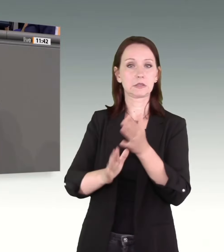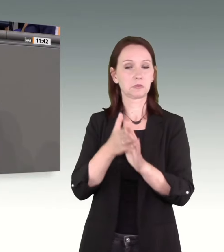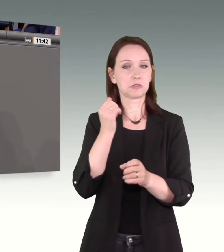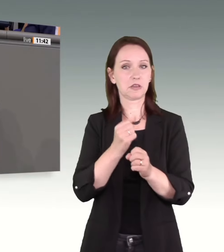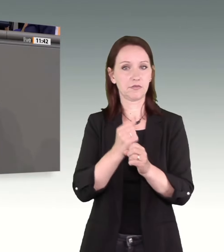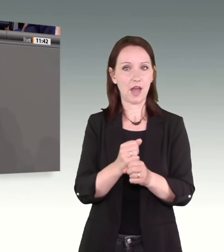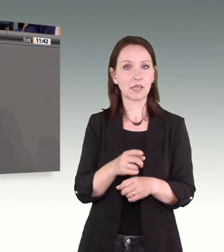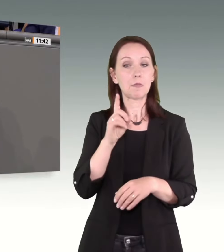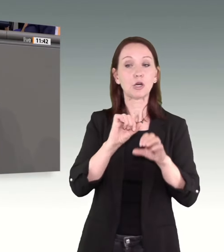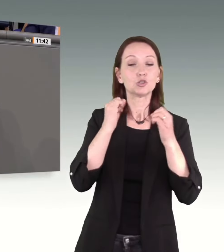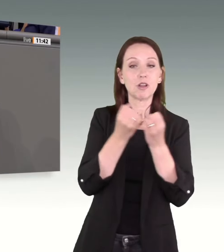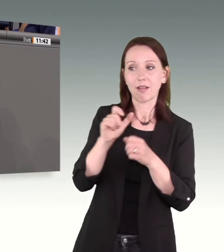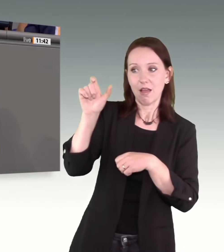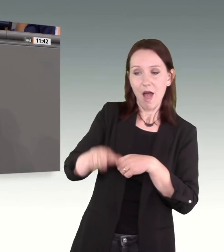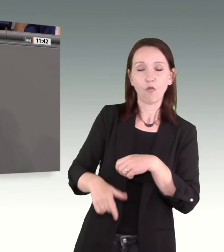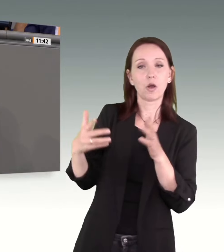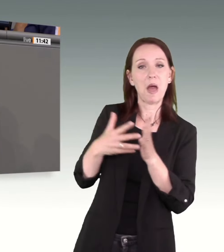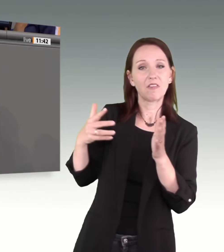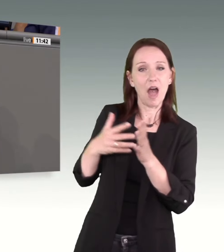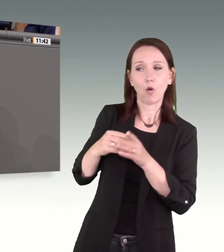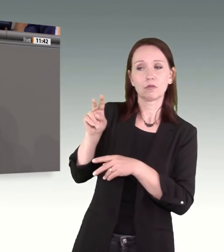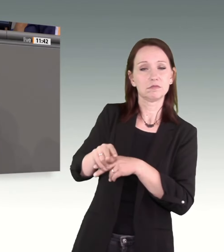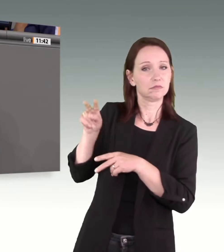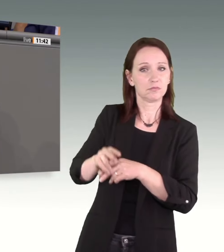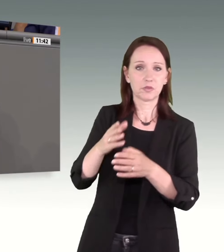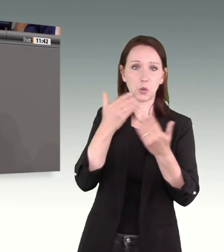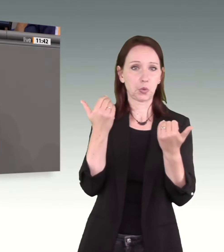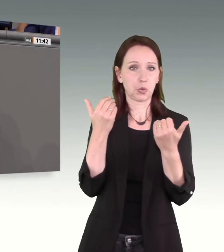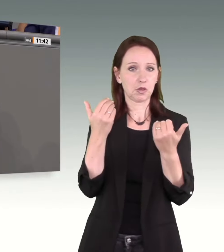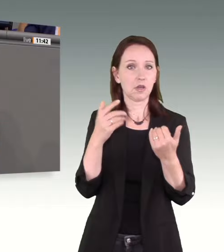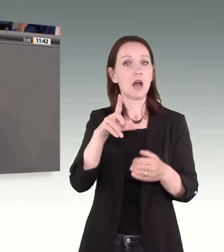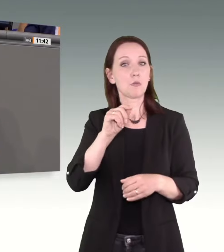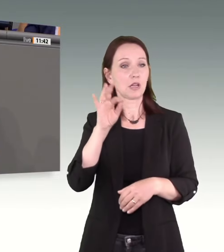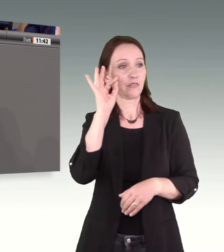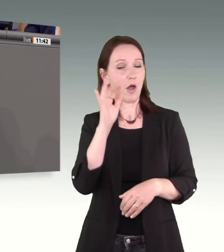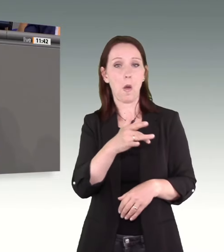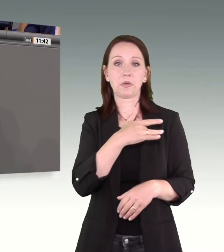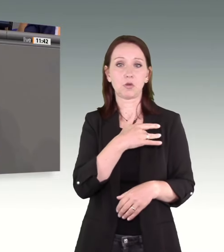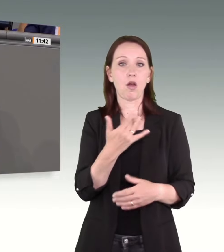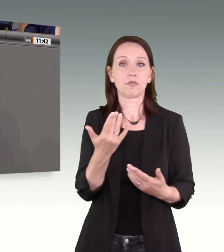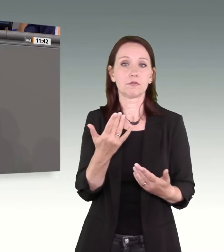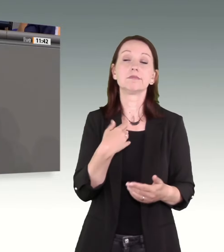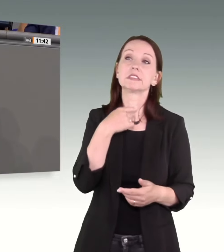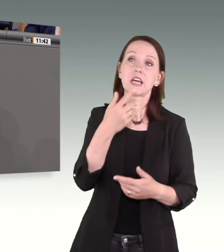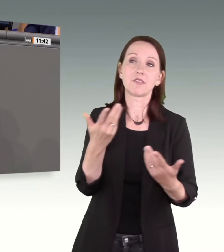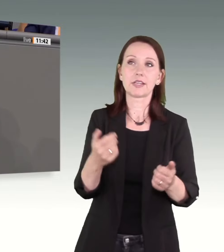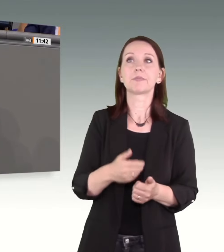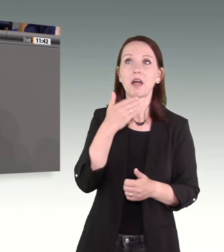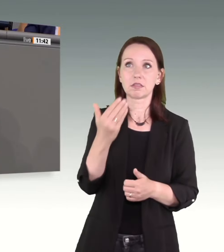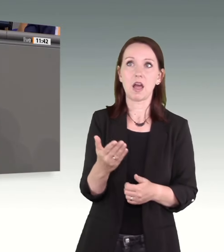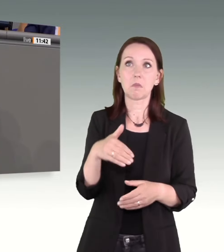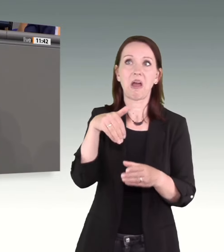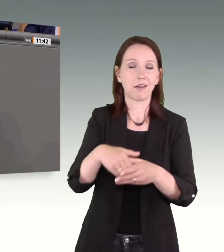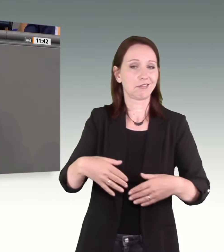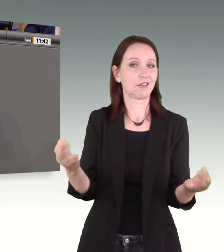Gefährder durch den Staat findet nicht statt. Da kann man dann als betroffene Frau eigentlich nur Danke für nichts sagen. Und deshalb, liebe